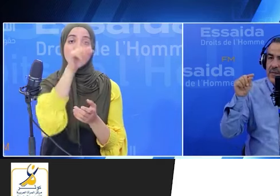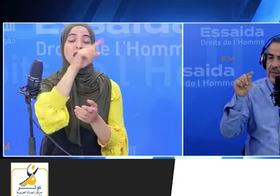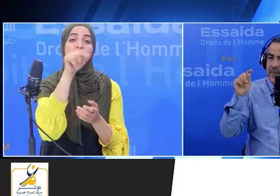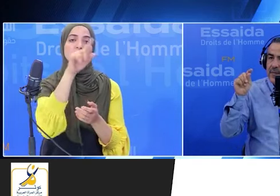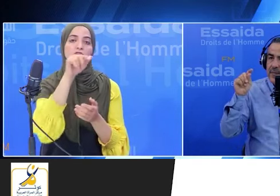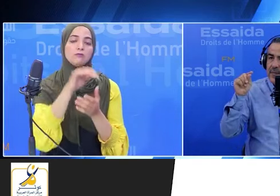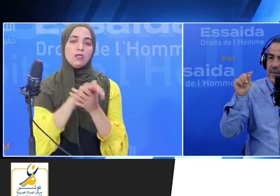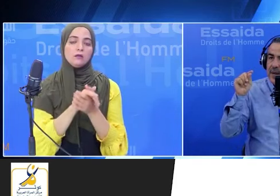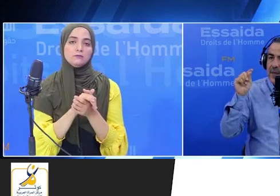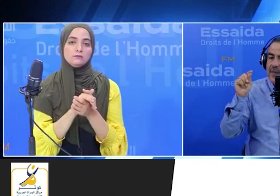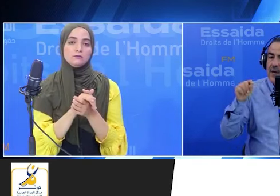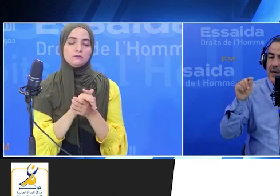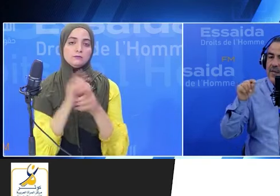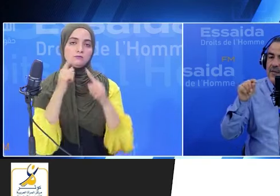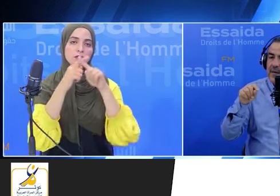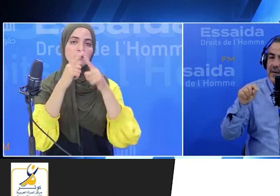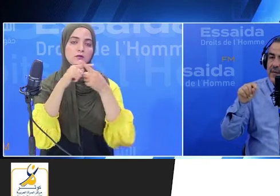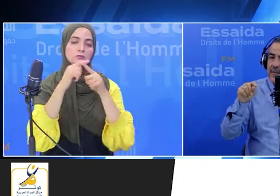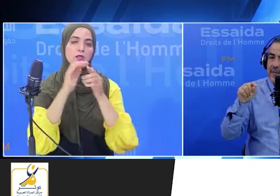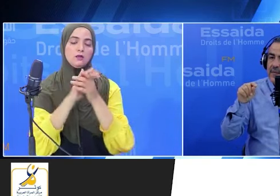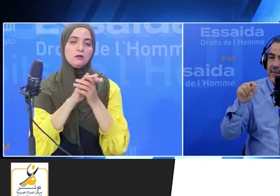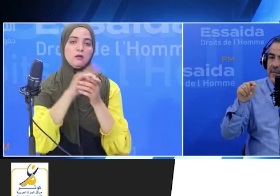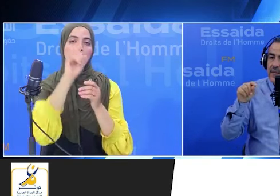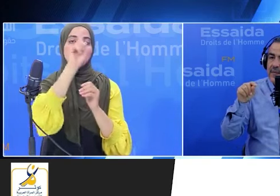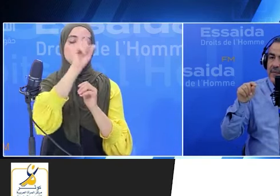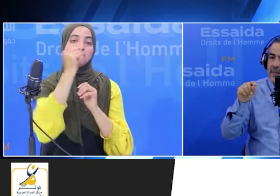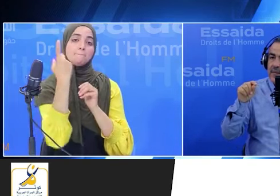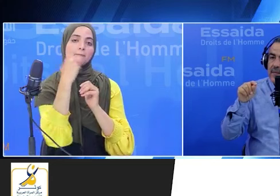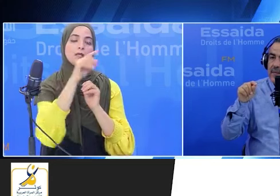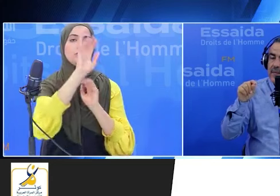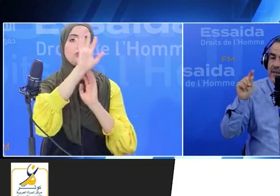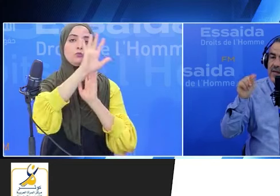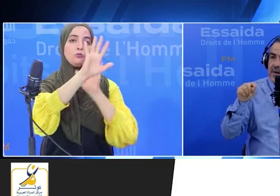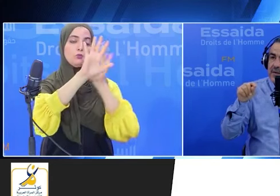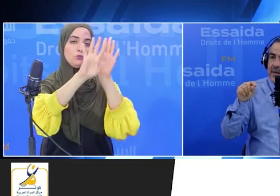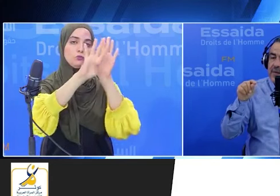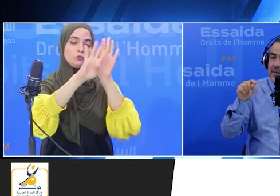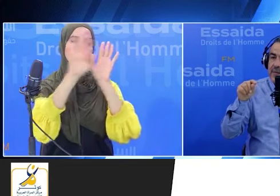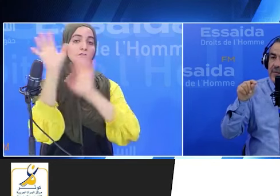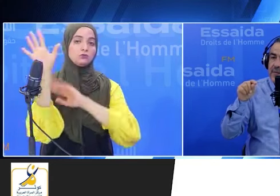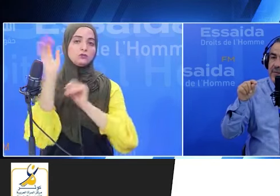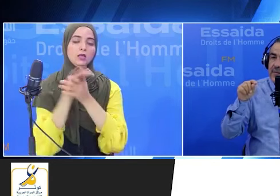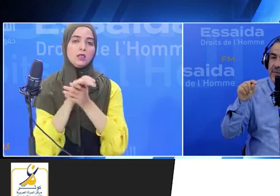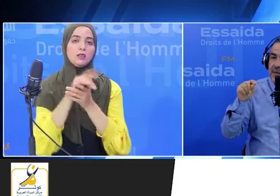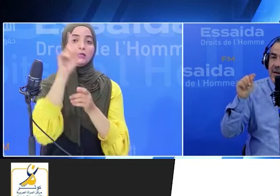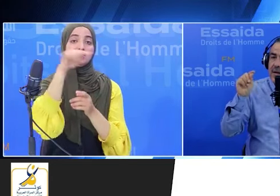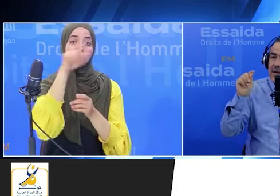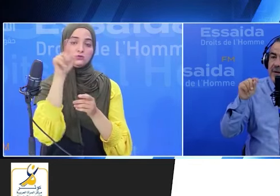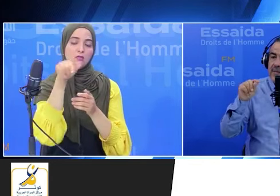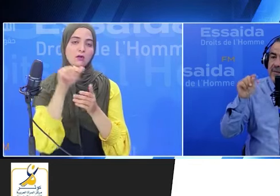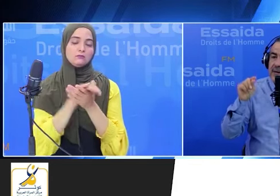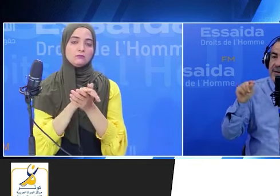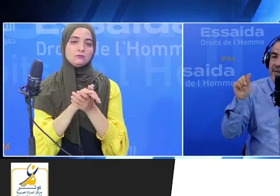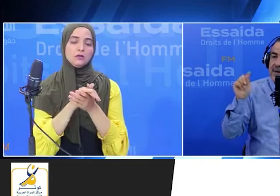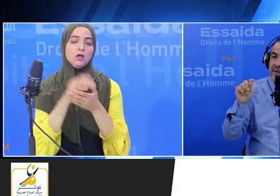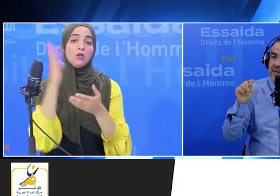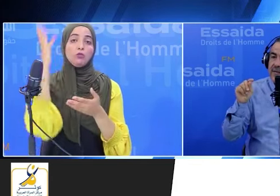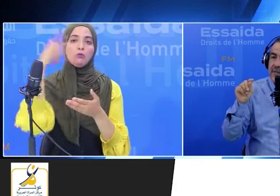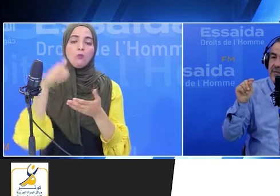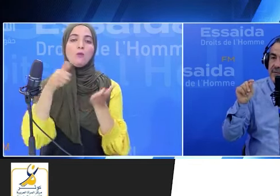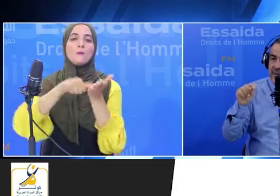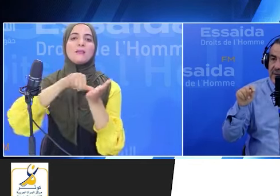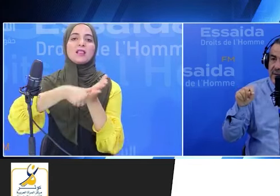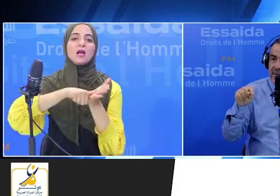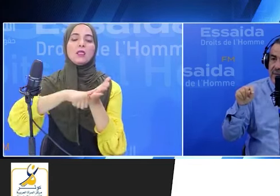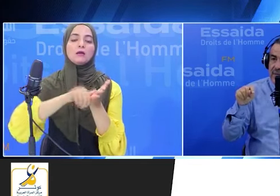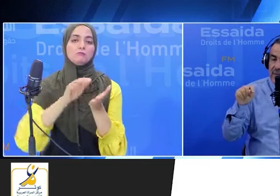نجمة مية وخمسة وتسعين نجمة أخرى رقم بتاقة التعريف